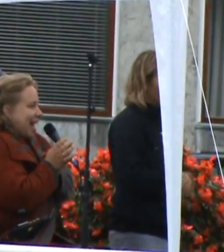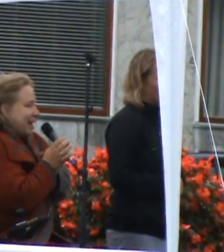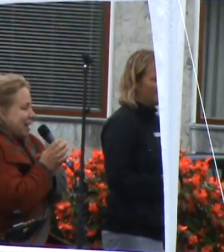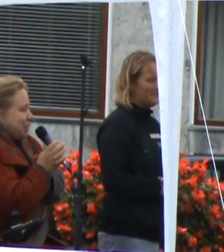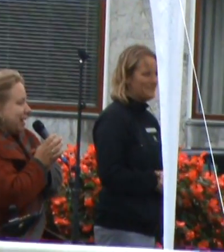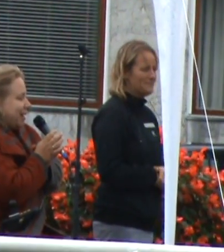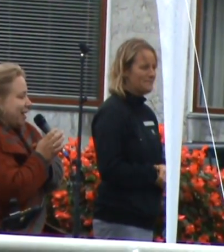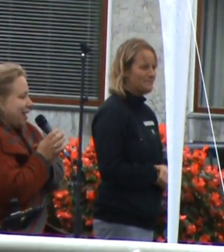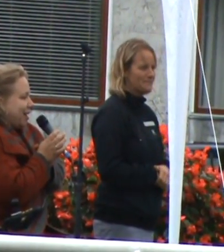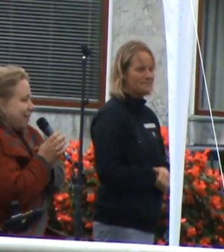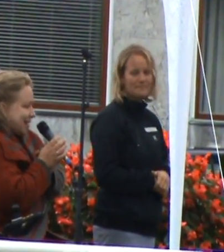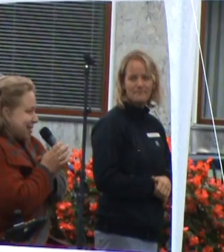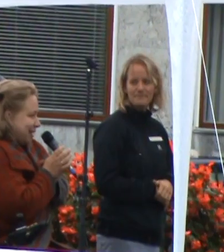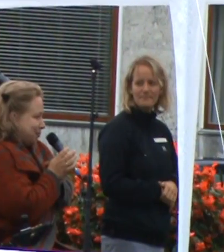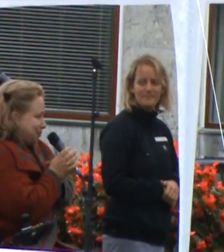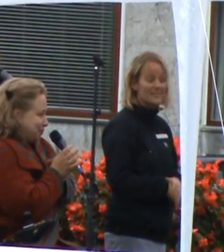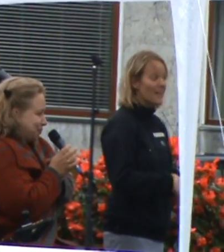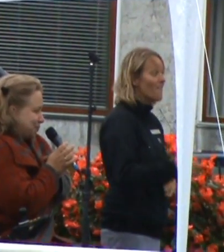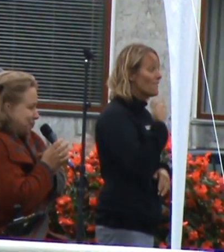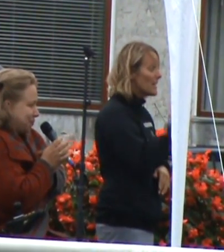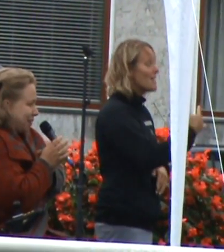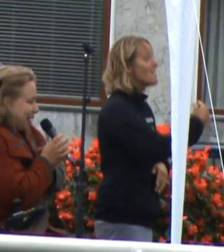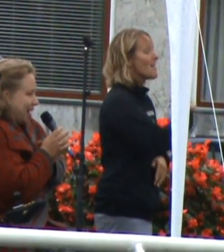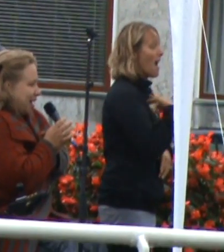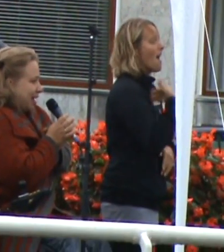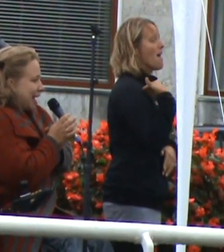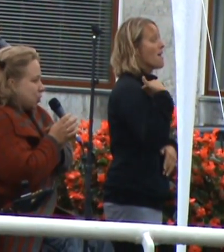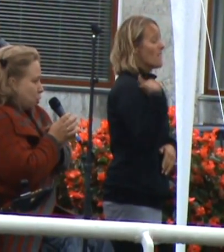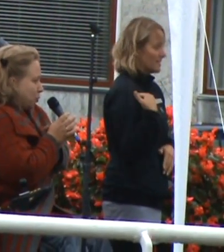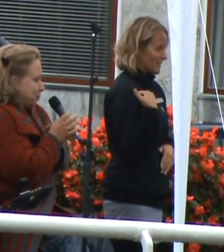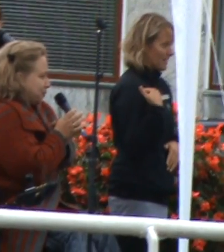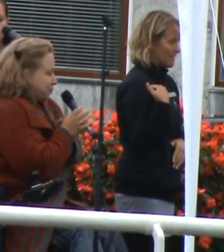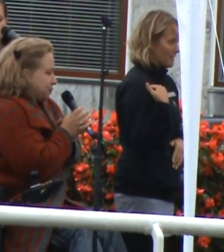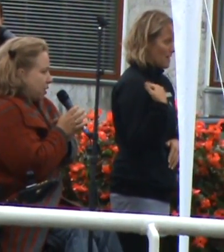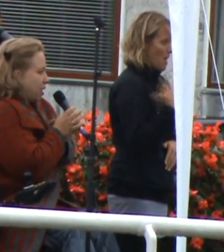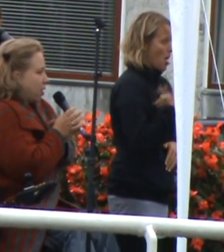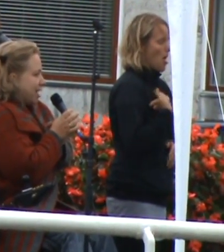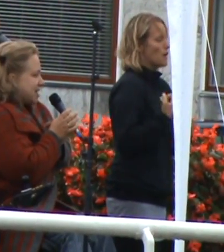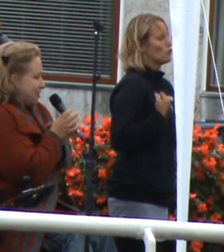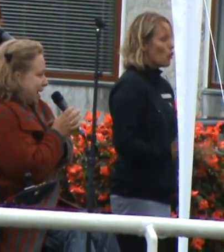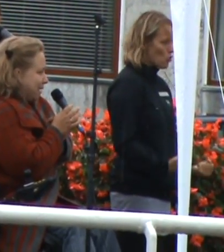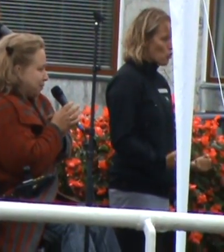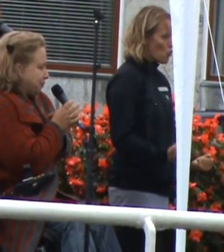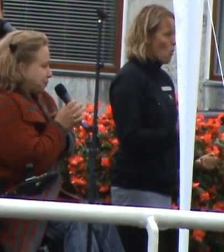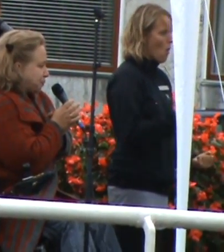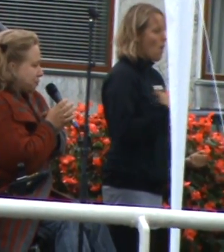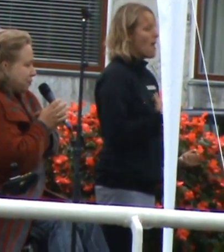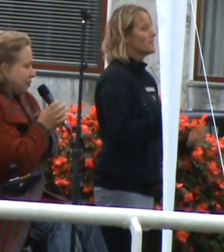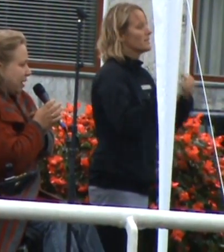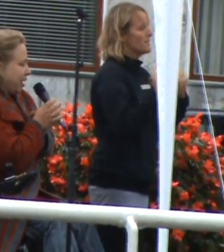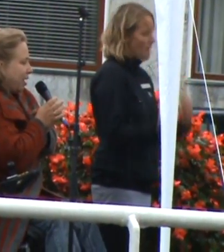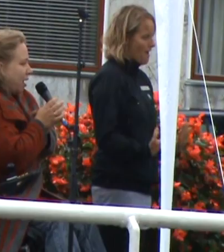Jeg er nemlig vanskelig, jeg er tung og jeg er svag.